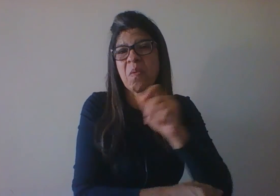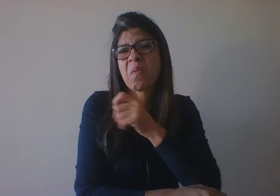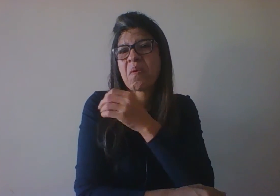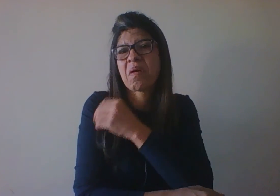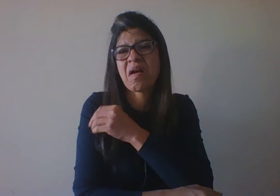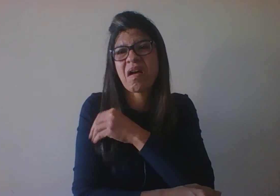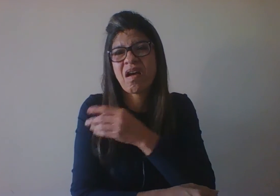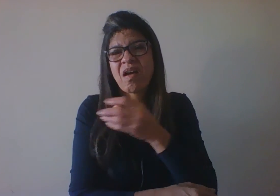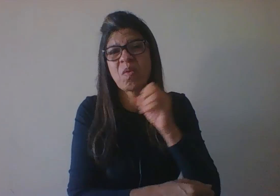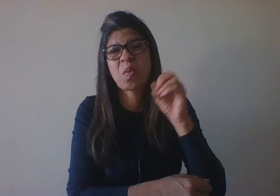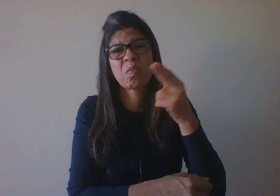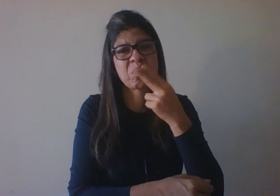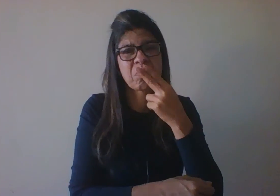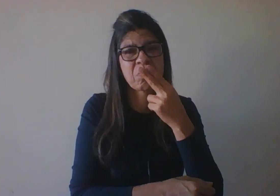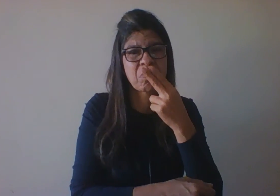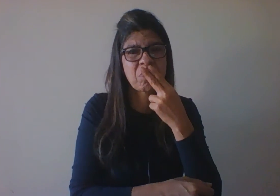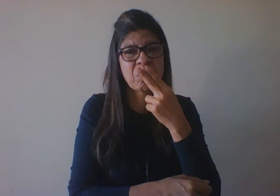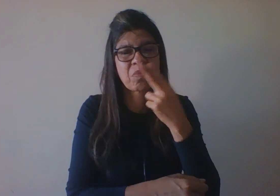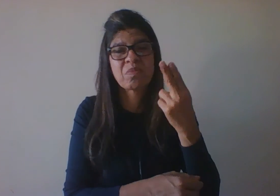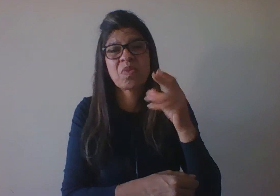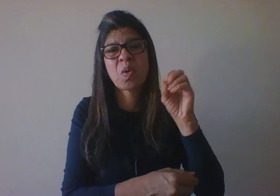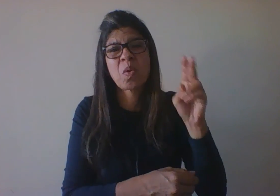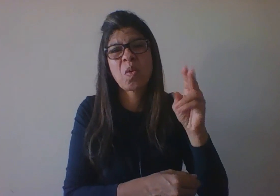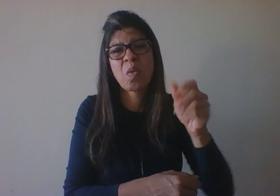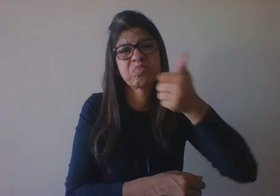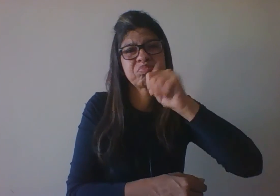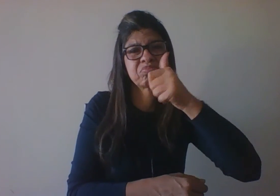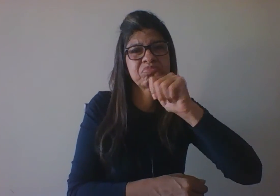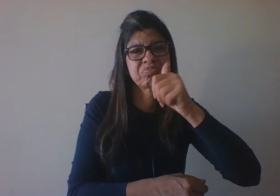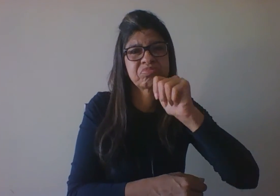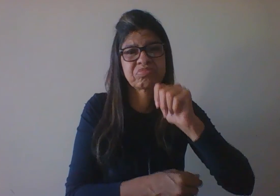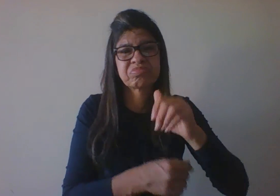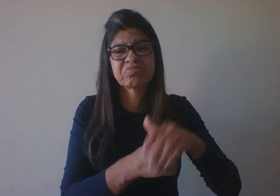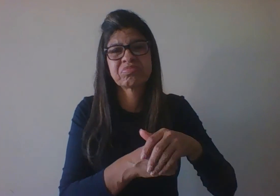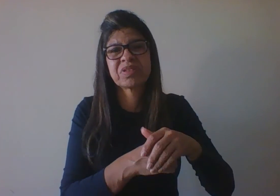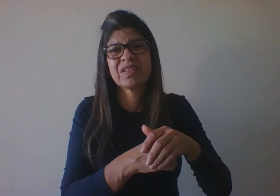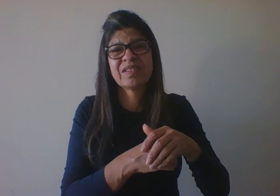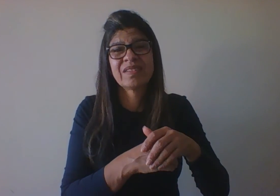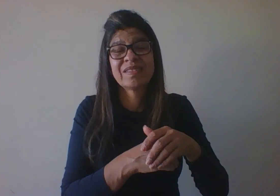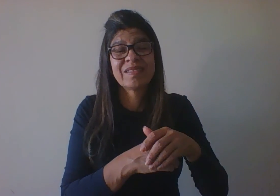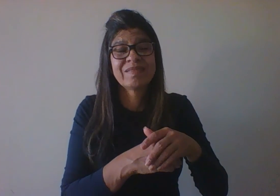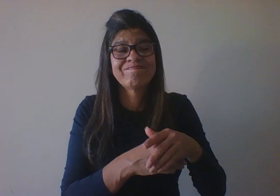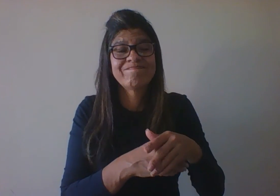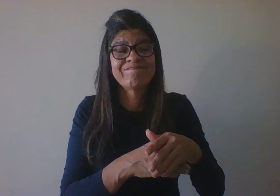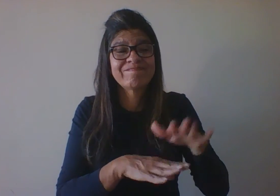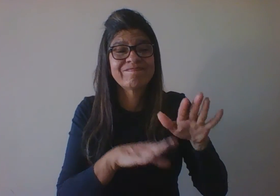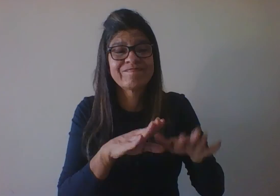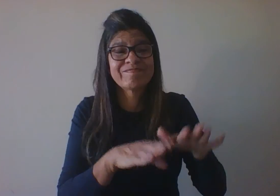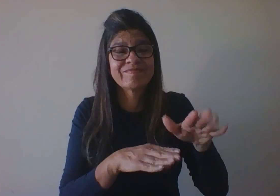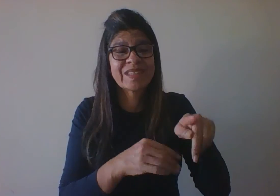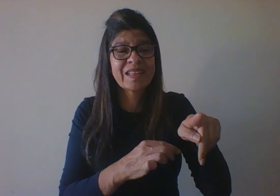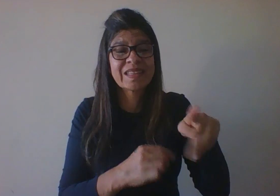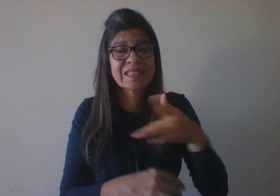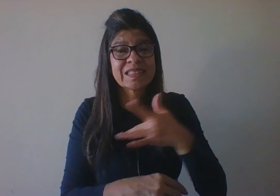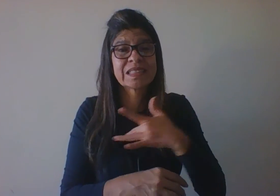outra substância de forma crônica normalmente não tem uma saúde exemplar,